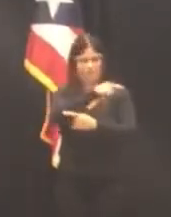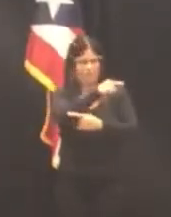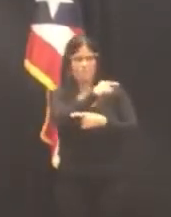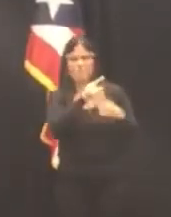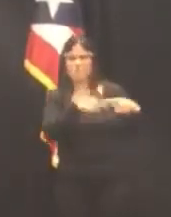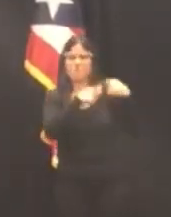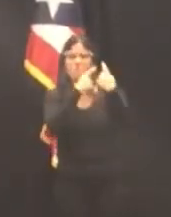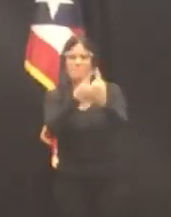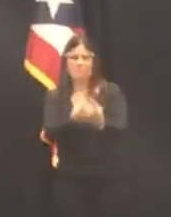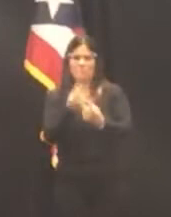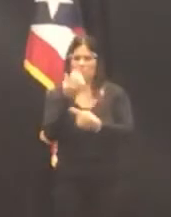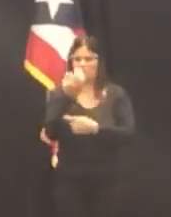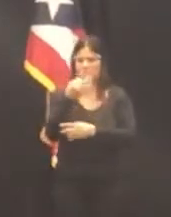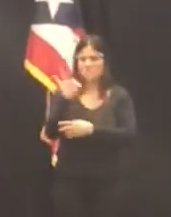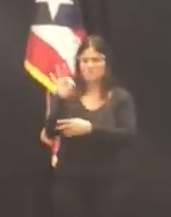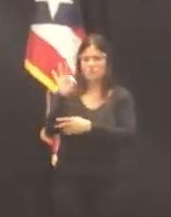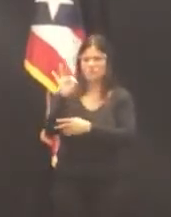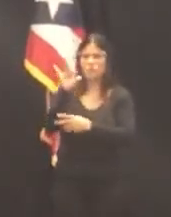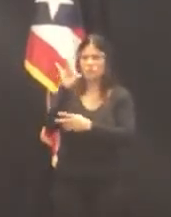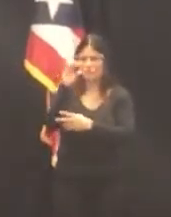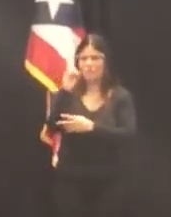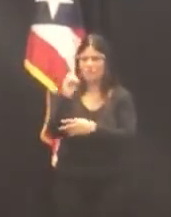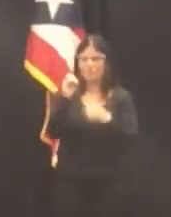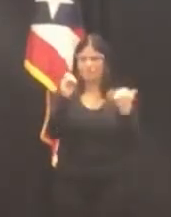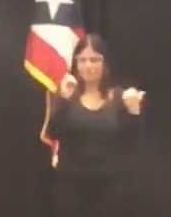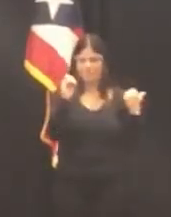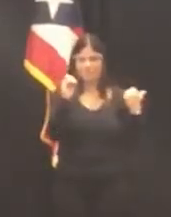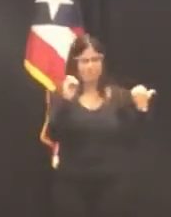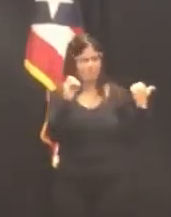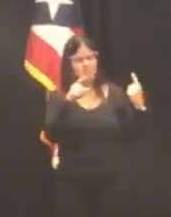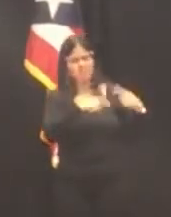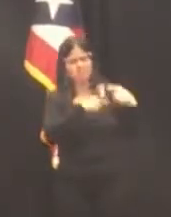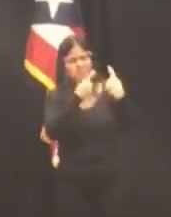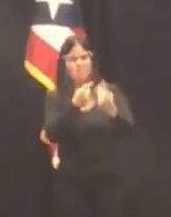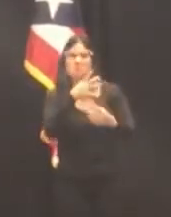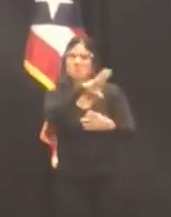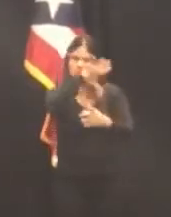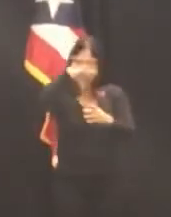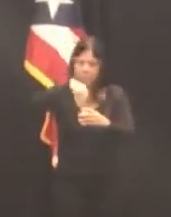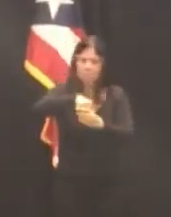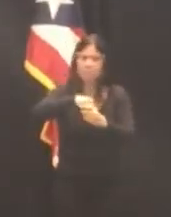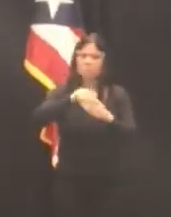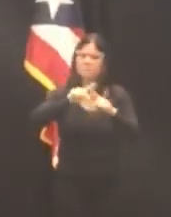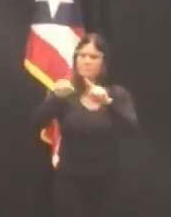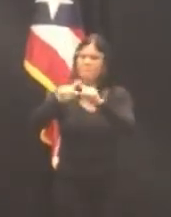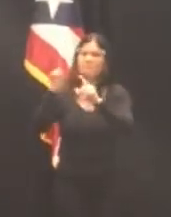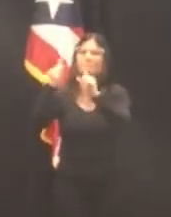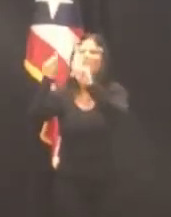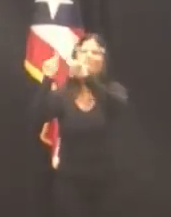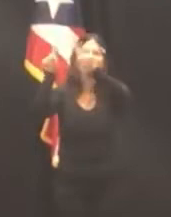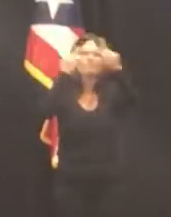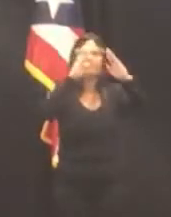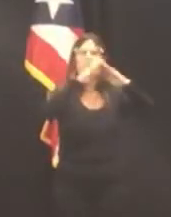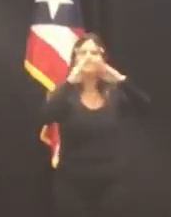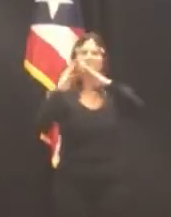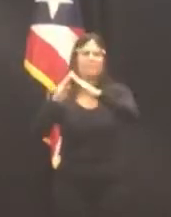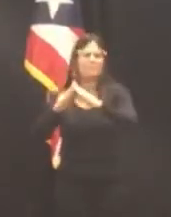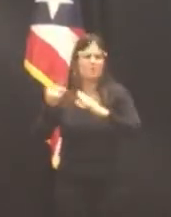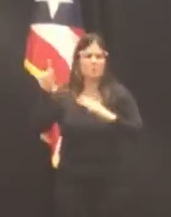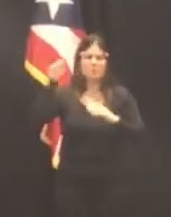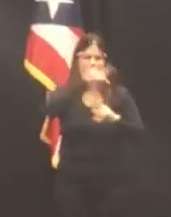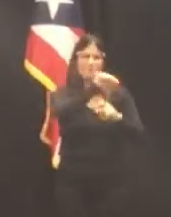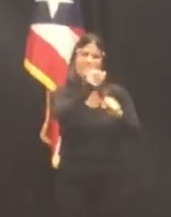En todos estos años ha participado como miembro y presidente de numerosos comités de trabajo